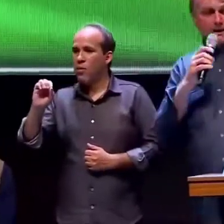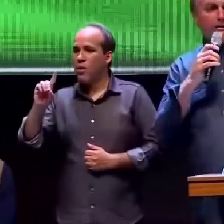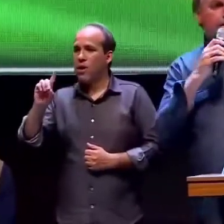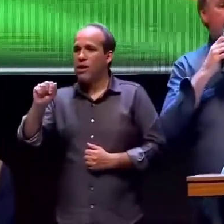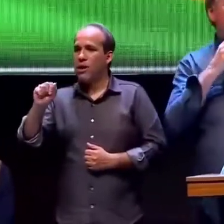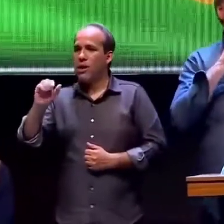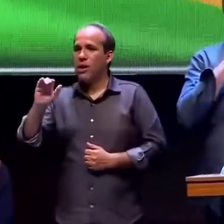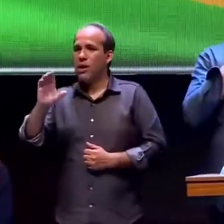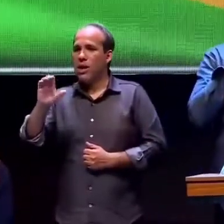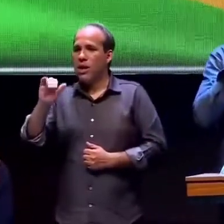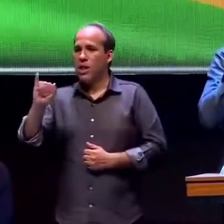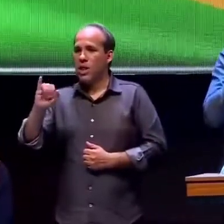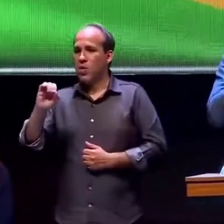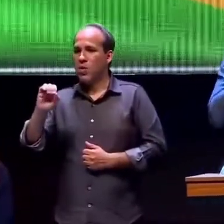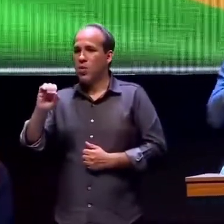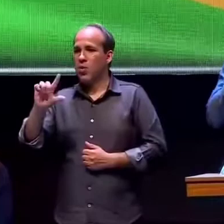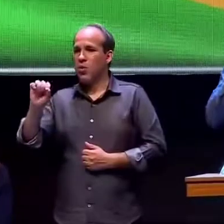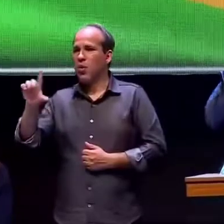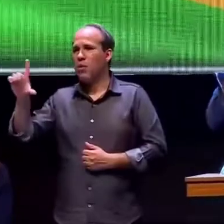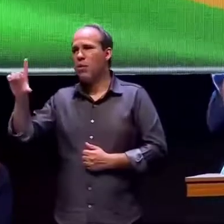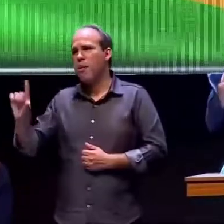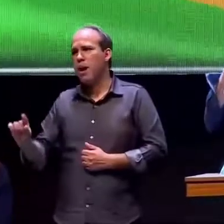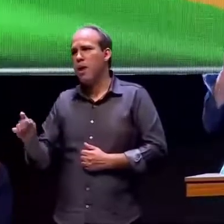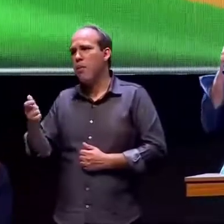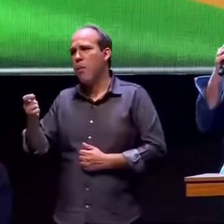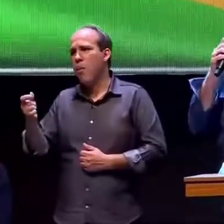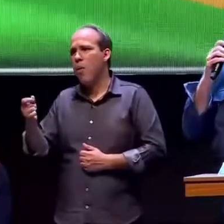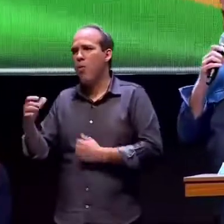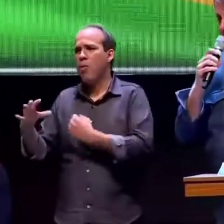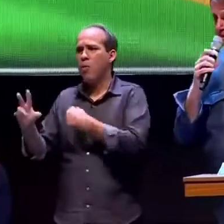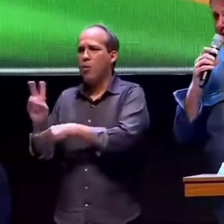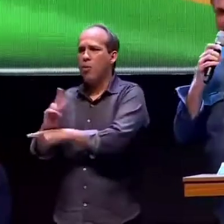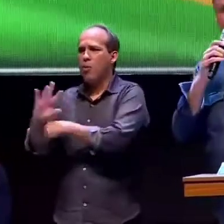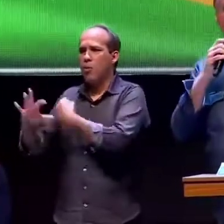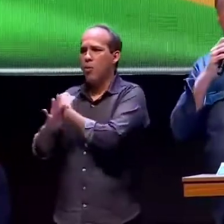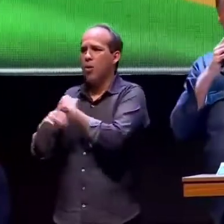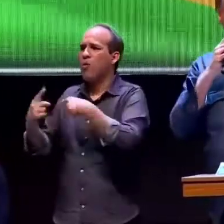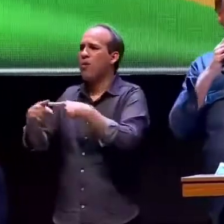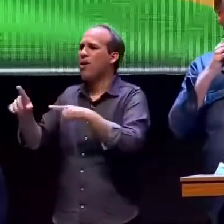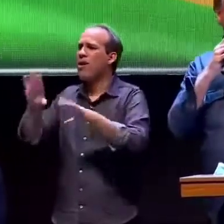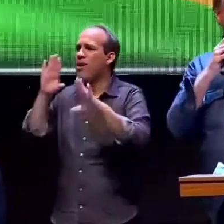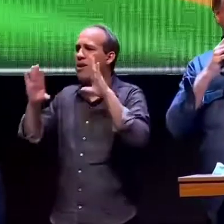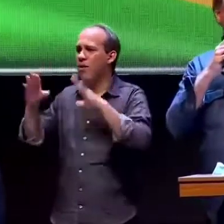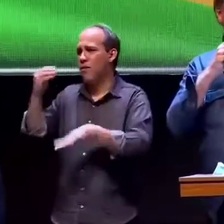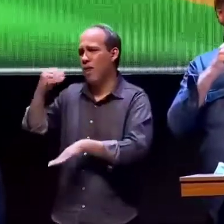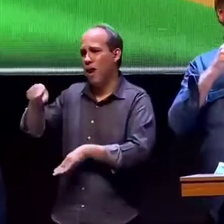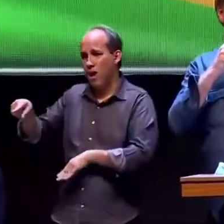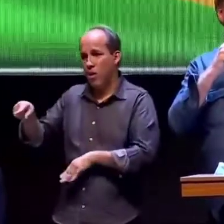chance de ele chegar era menor e como eles haviam feito um plano tinha um planejamento